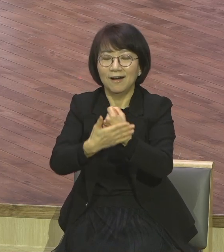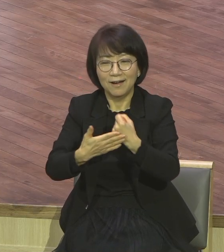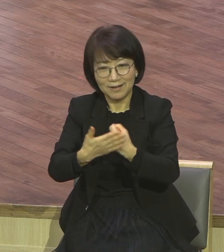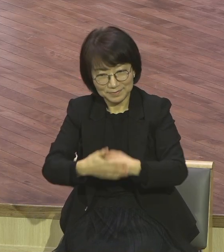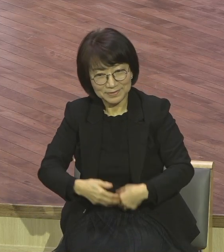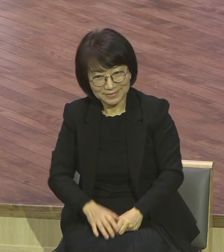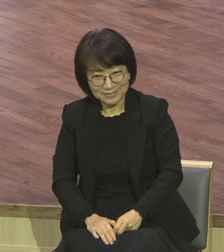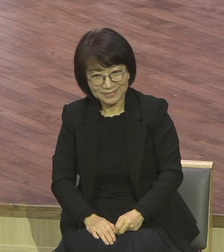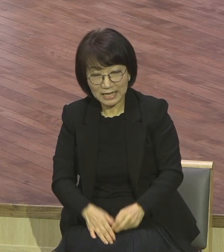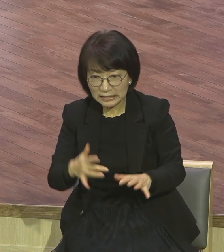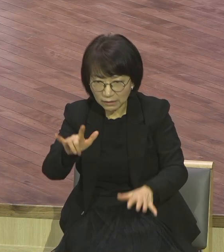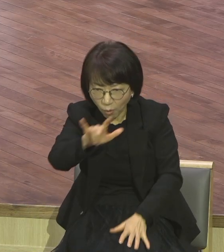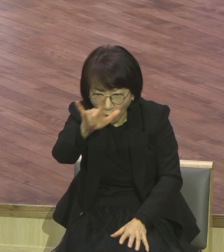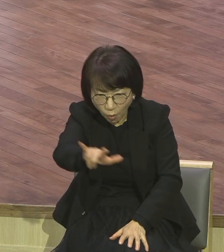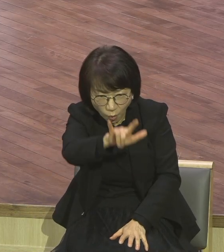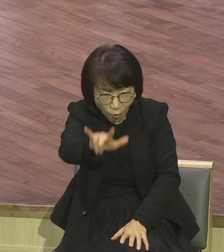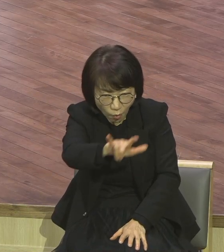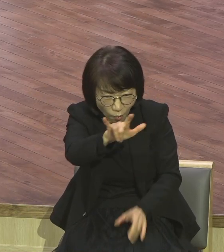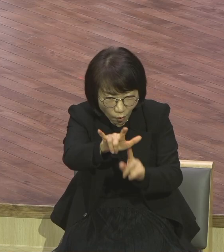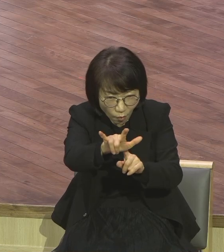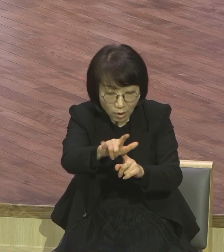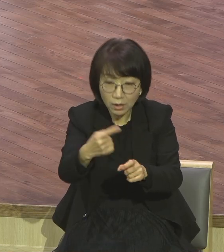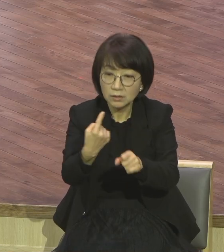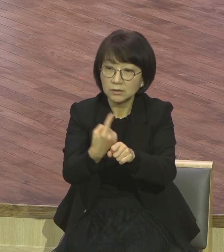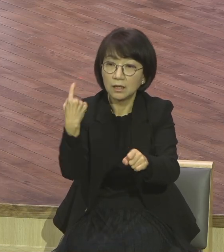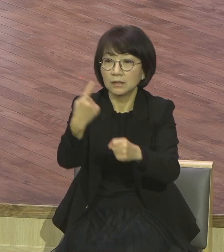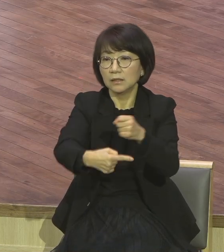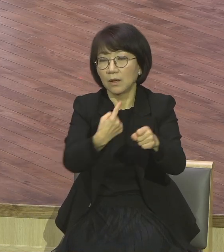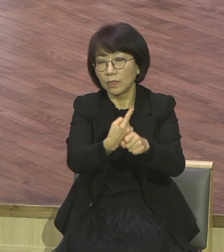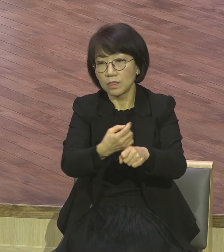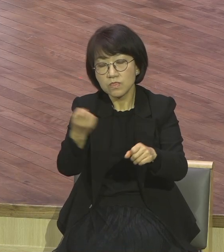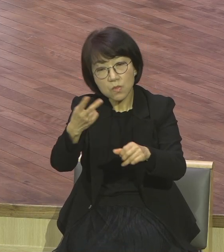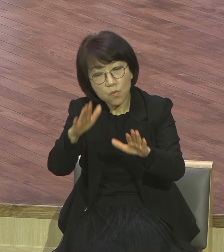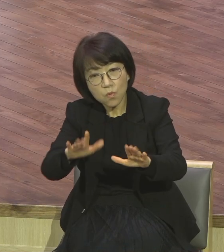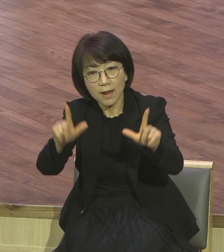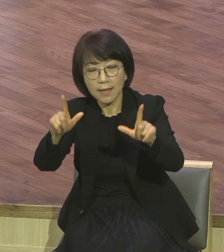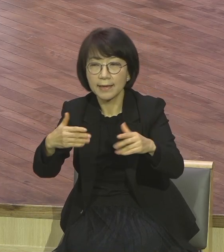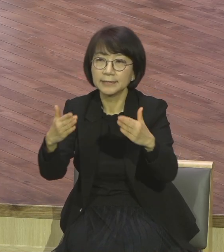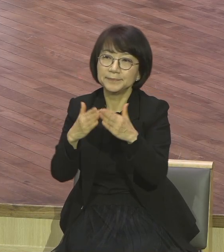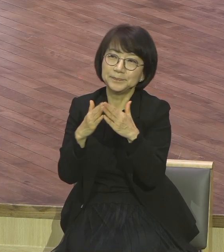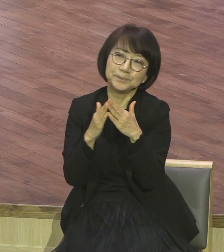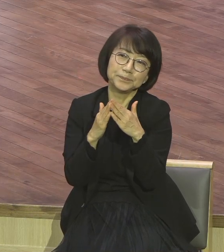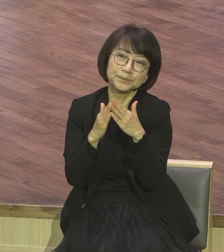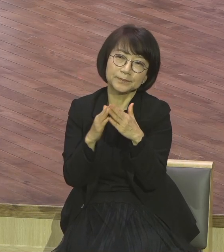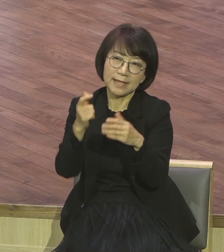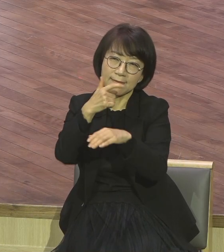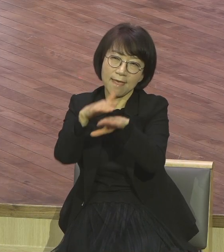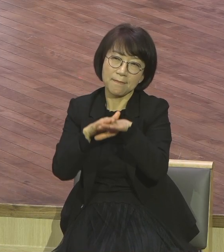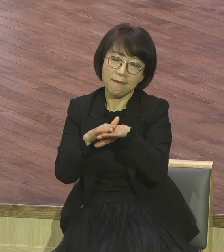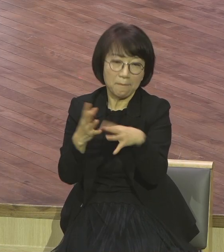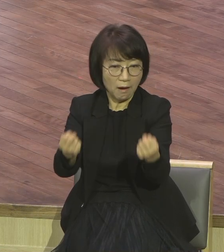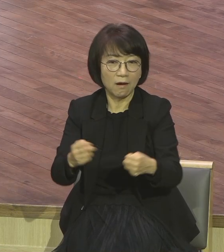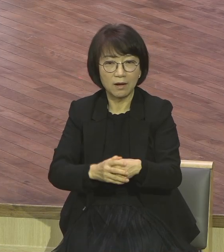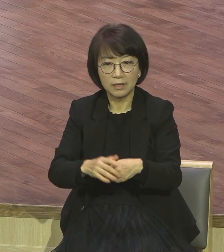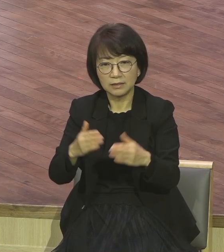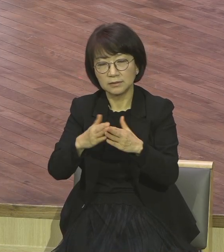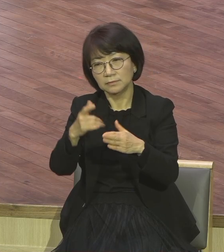시대여가지고 지금 작년 한 해 동안 또래 이어가지고 집에서 예배되는 분들 많아요. 지금 거의 대부분이 집에서